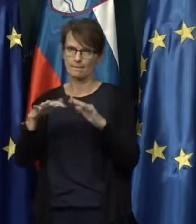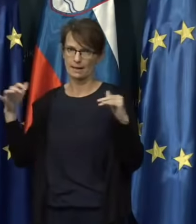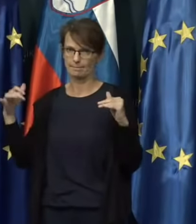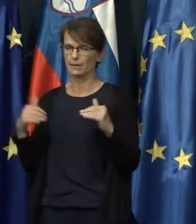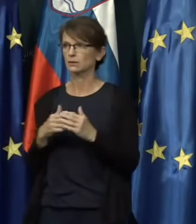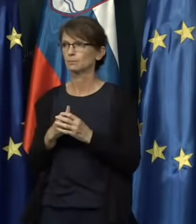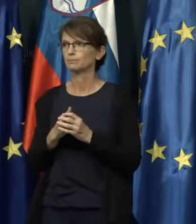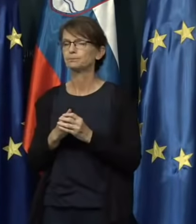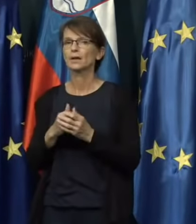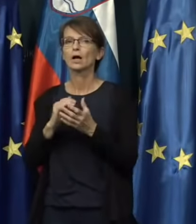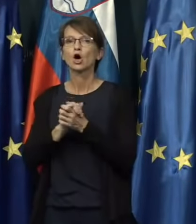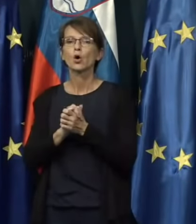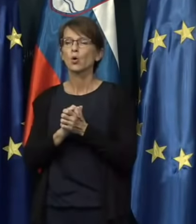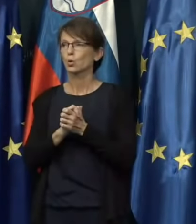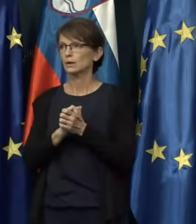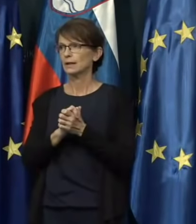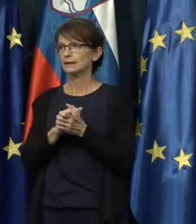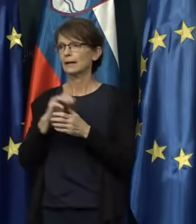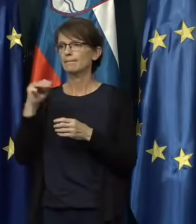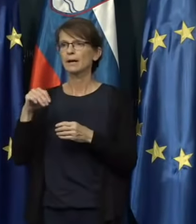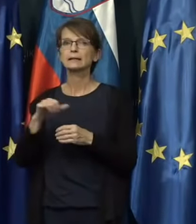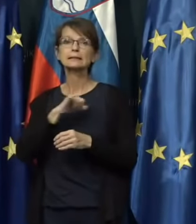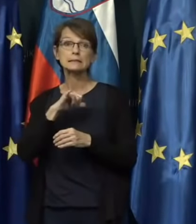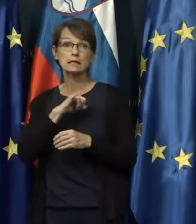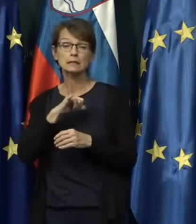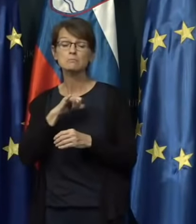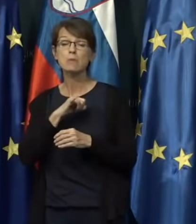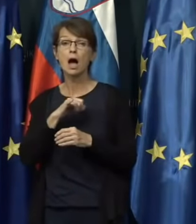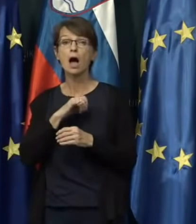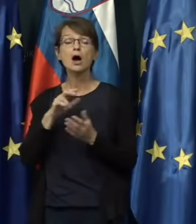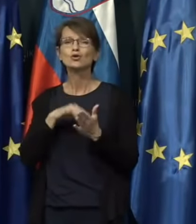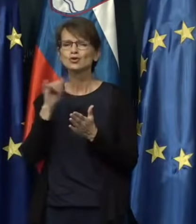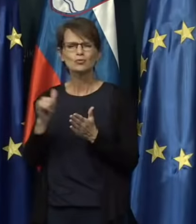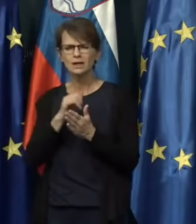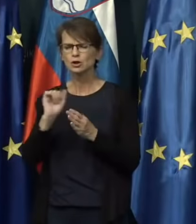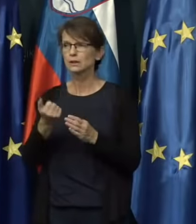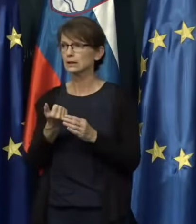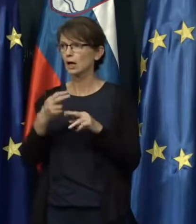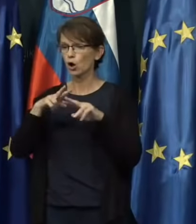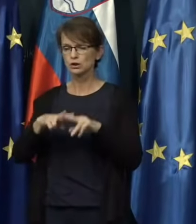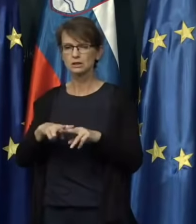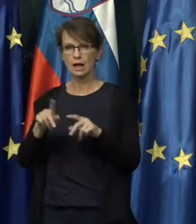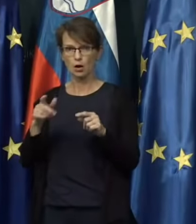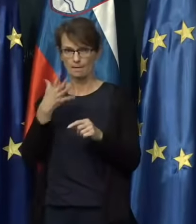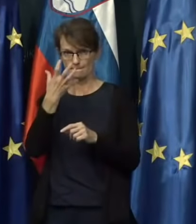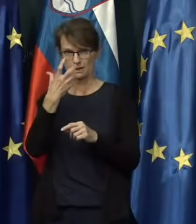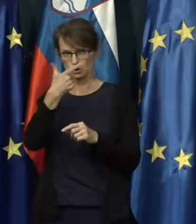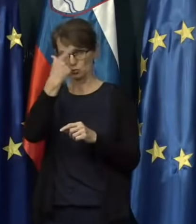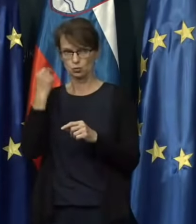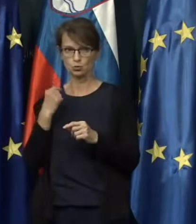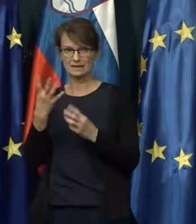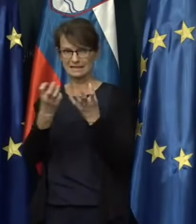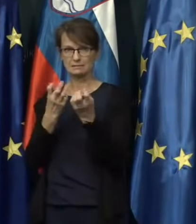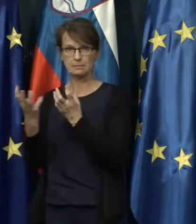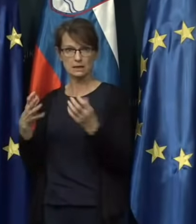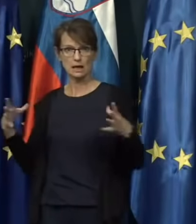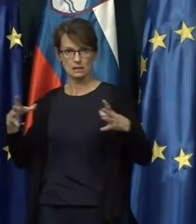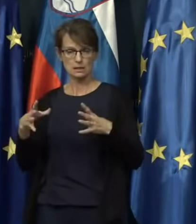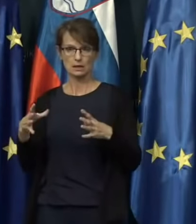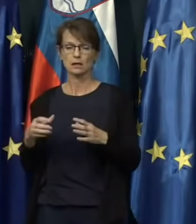Zdaj kolega Marka Vidliha zanima, glede na to, je še vedno ostalo do pesel ljudi. Gospod Katin mogoče bo tudi za vas.